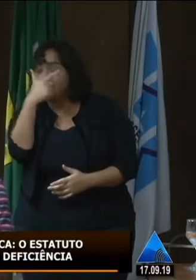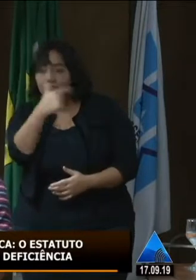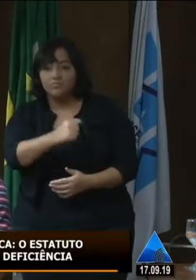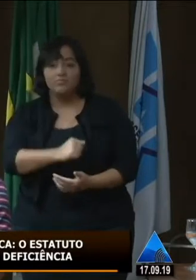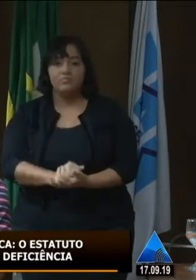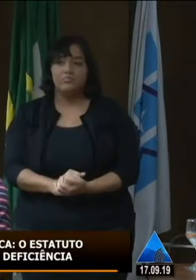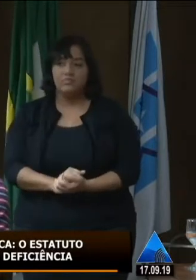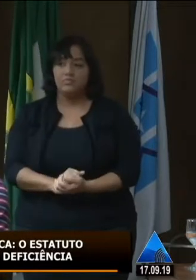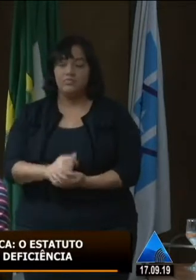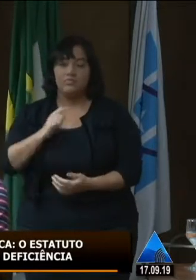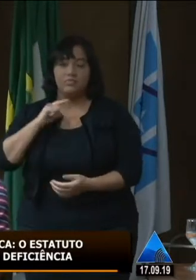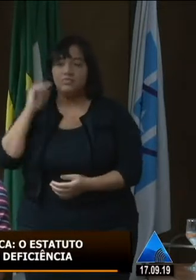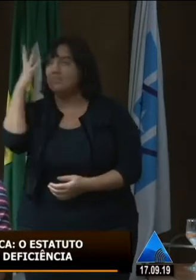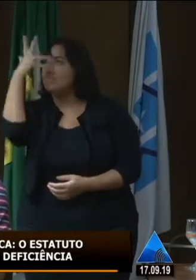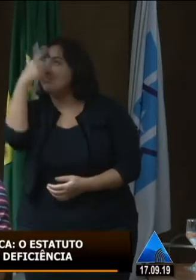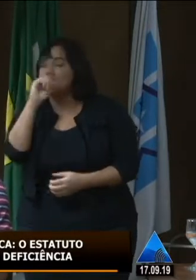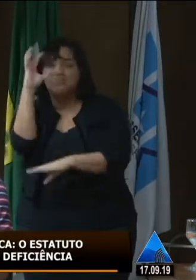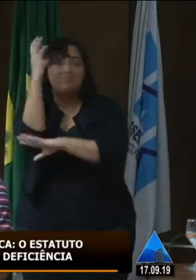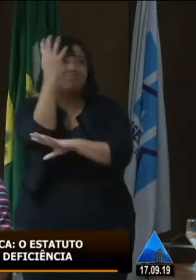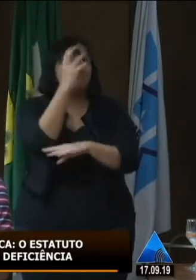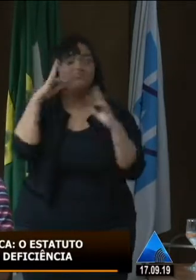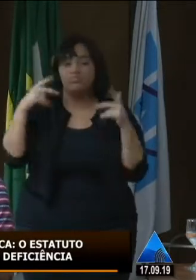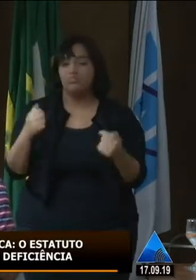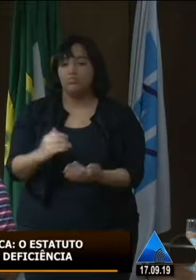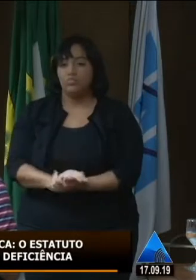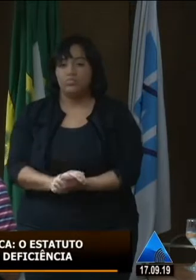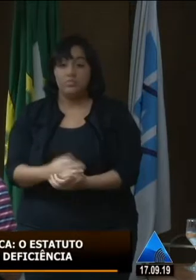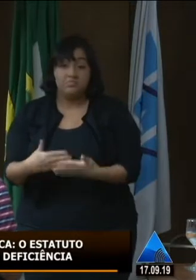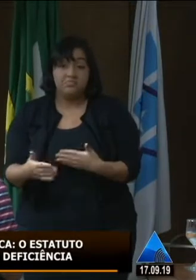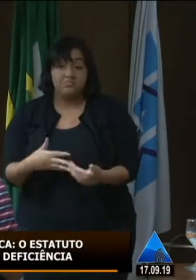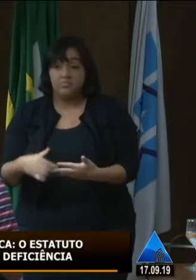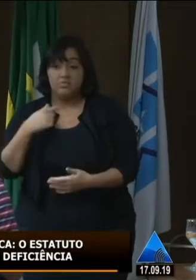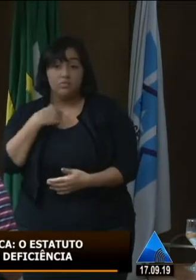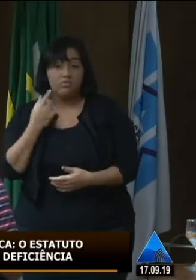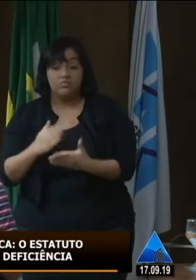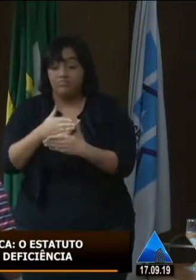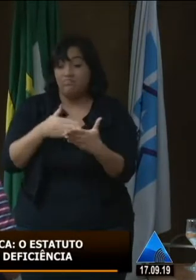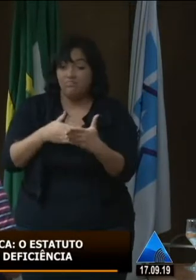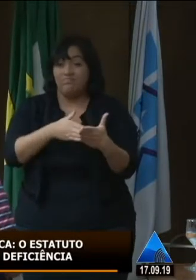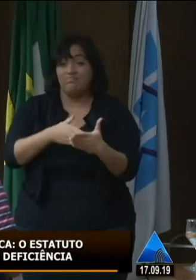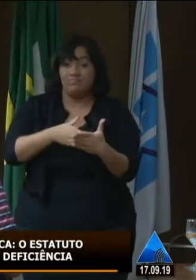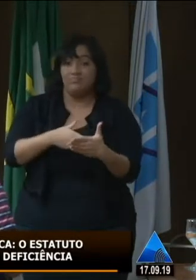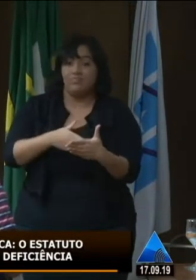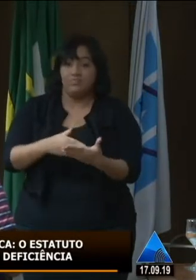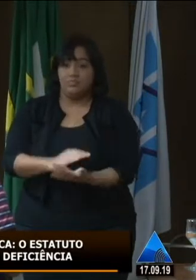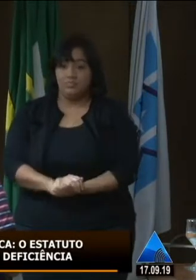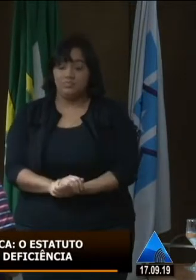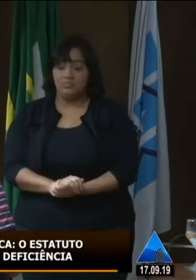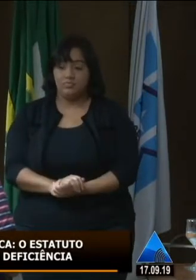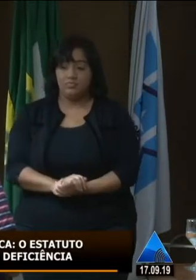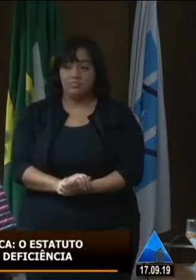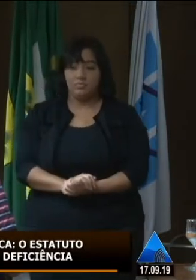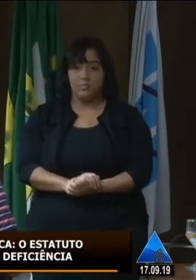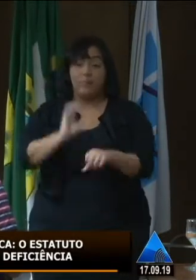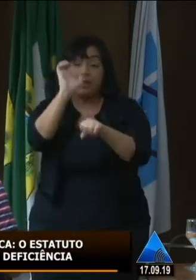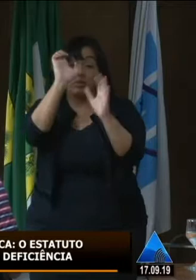tão belo de riquezas, de belezas naturais, e que muitas vezes nós não acessamos. que o